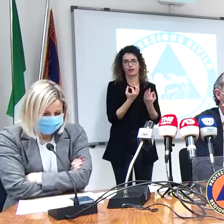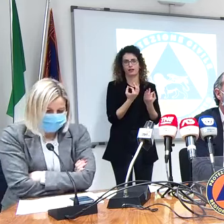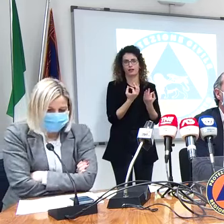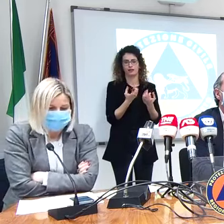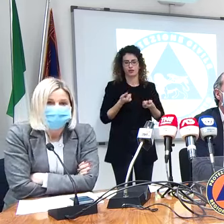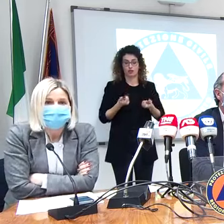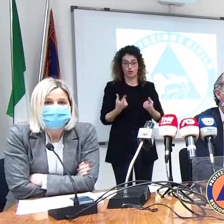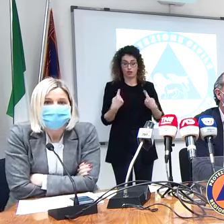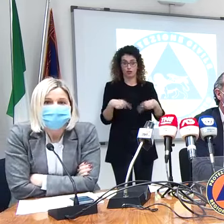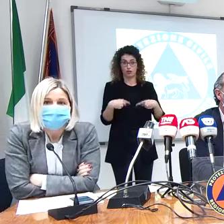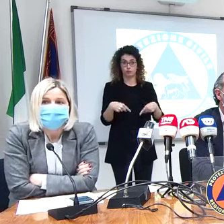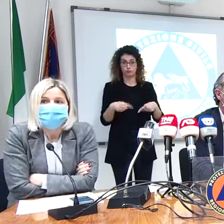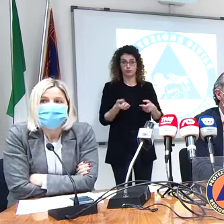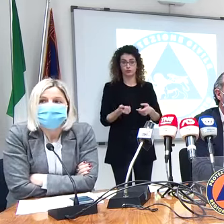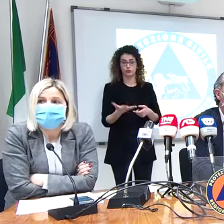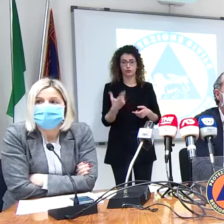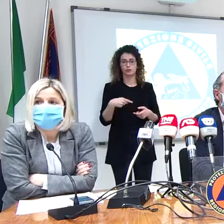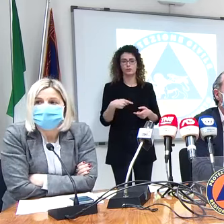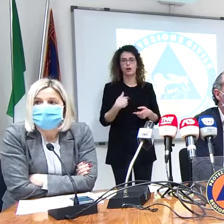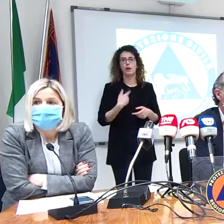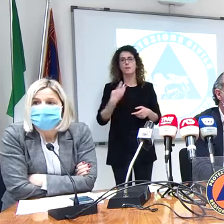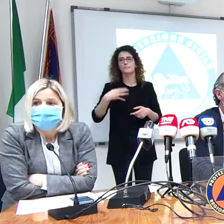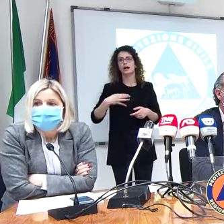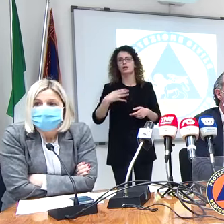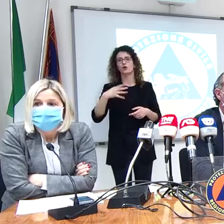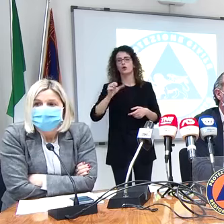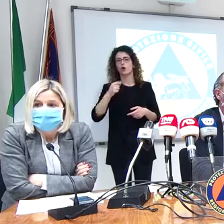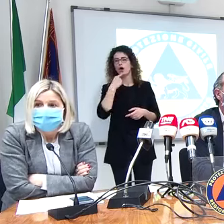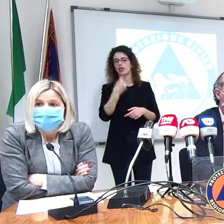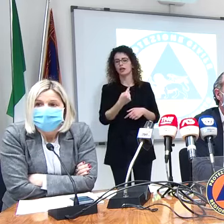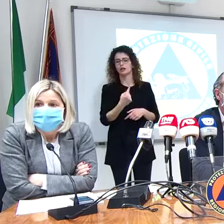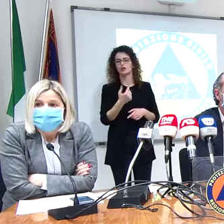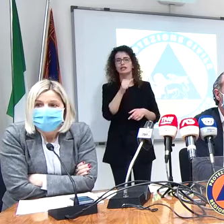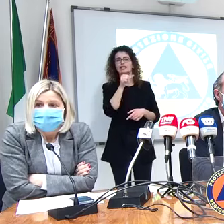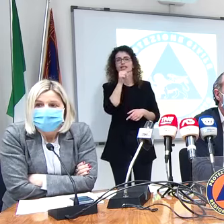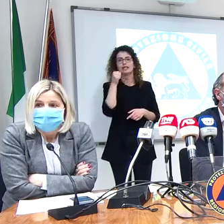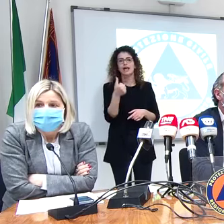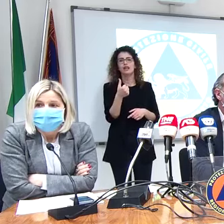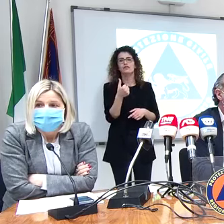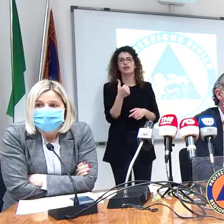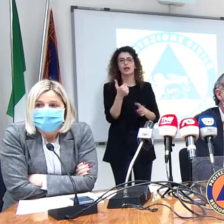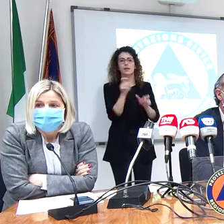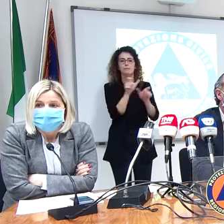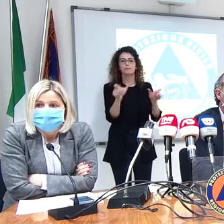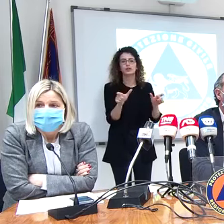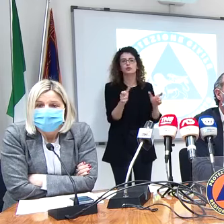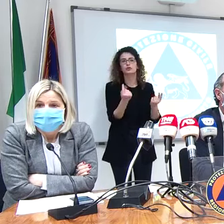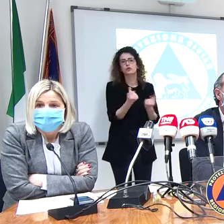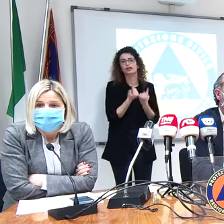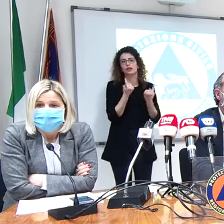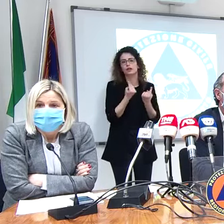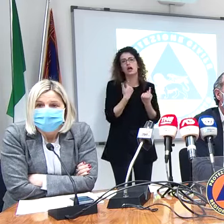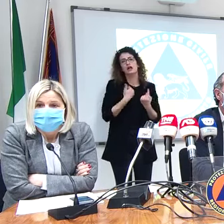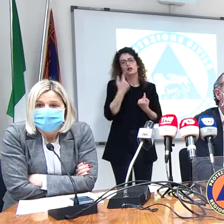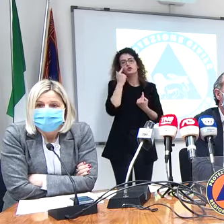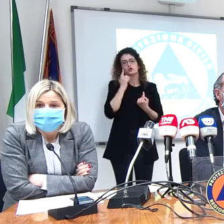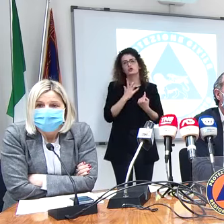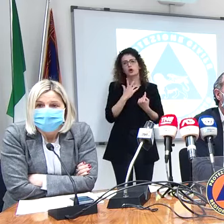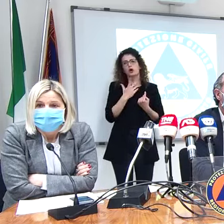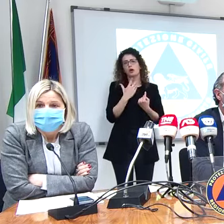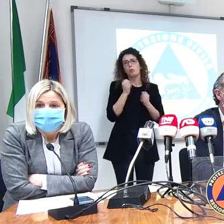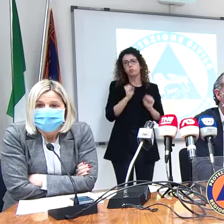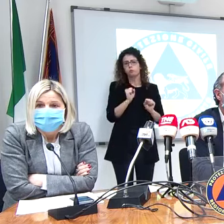riservisti come li ha chiamati Marco piuttosto che una lista d'attesa di chi dice, vabbè, io so che mi chiameranno e